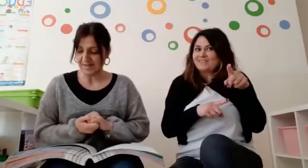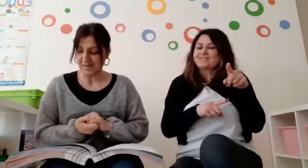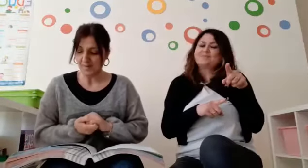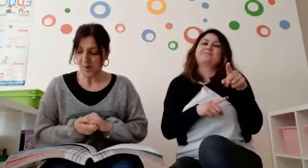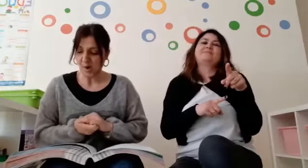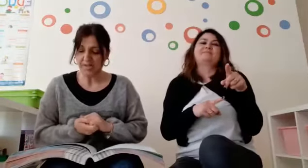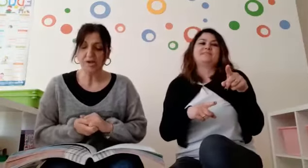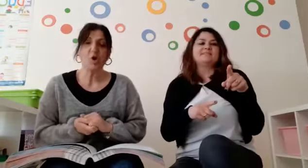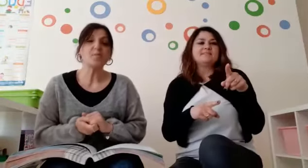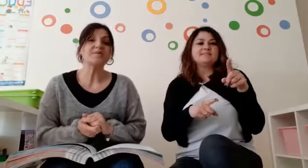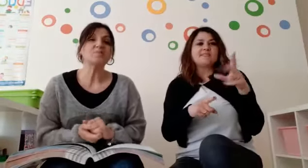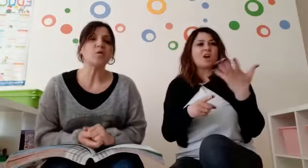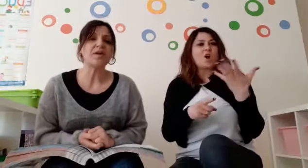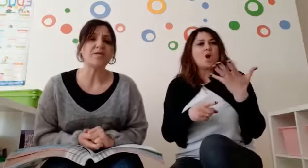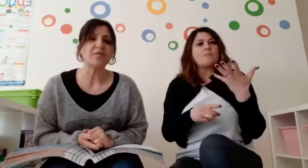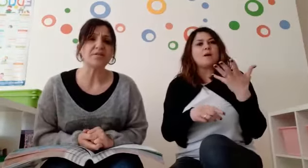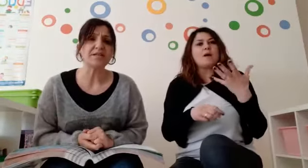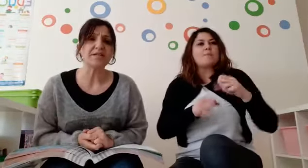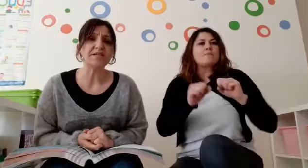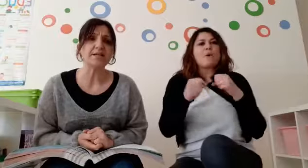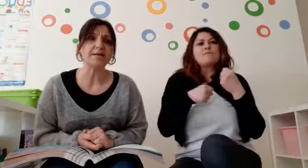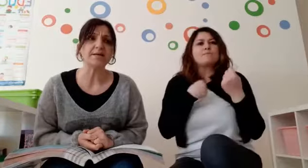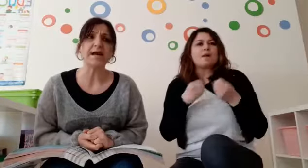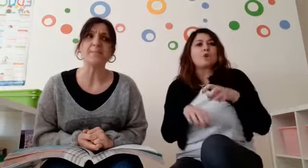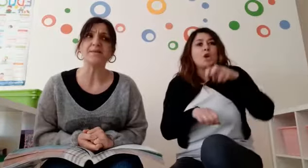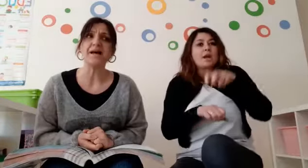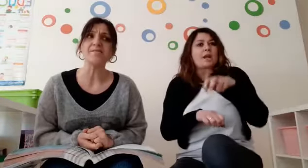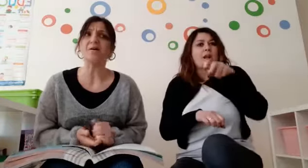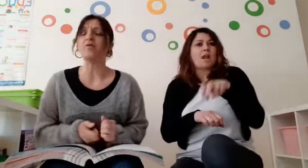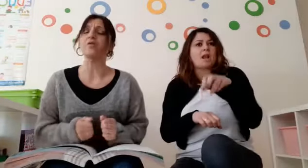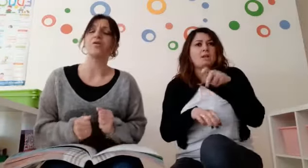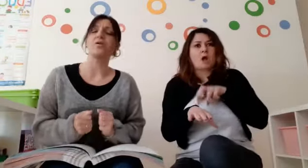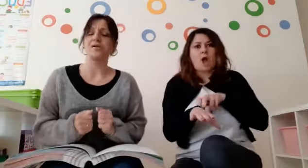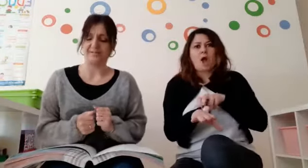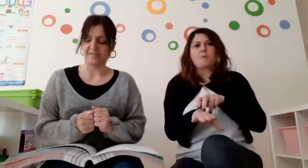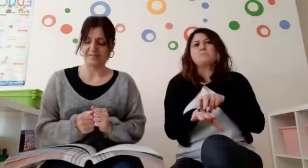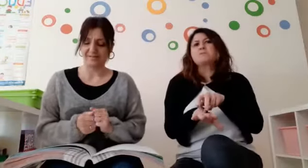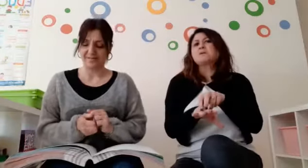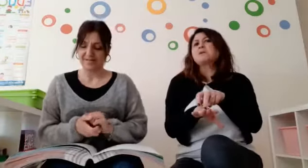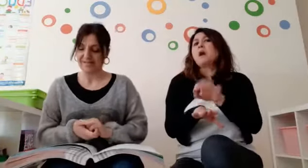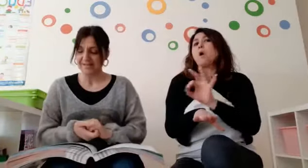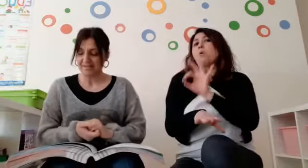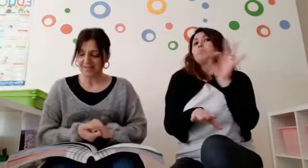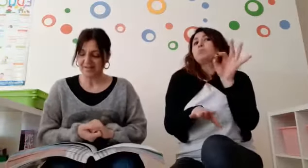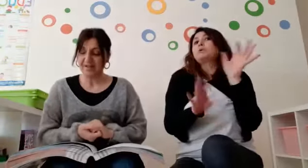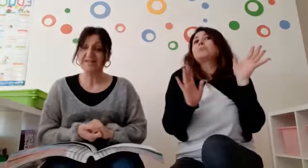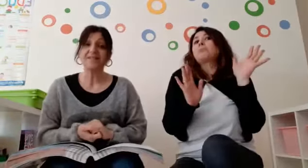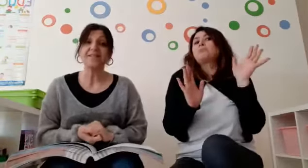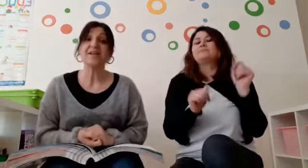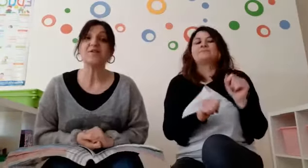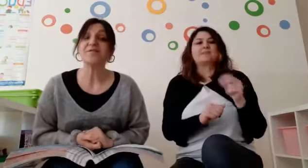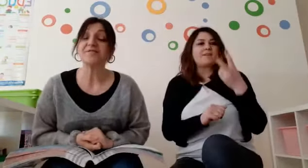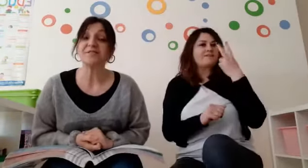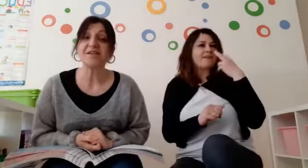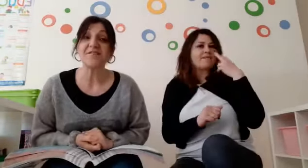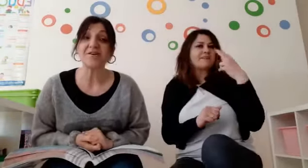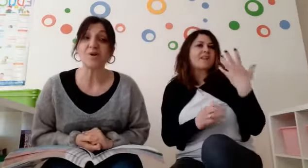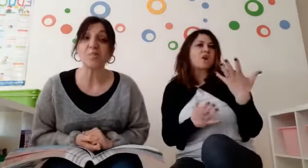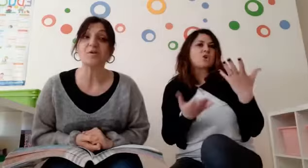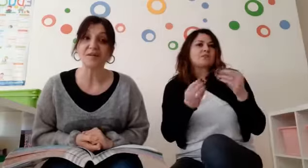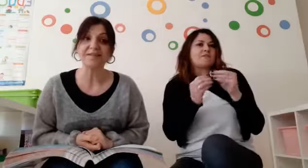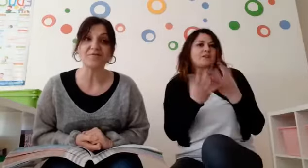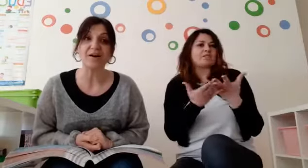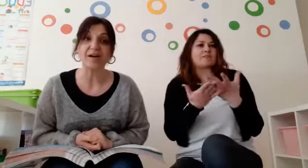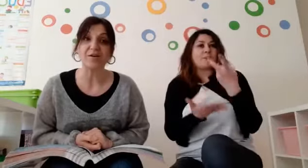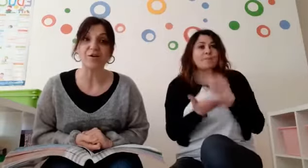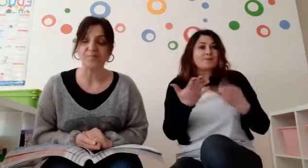E poi, come si muovevano i grilli? Camminavano o... Vi fate vedere cosa facevano?